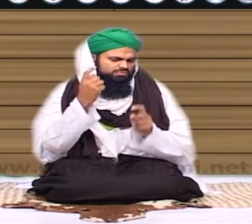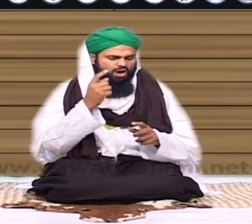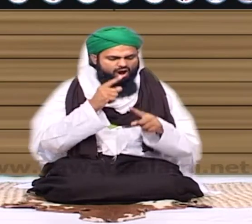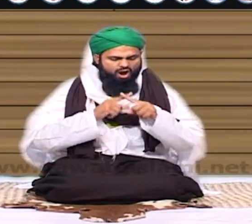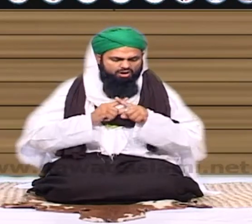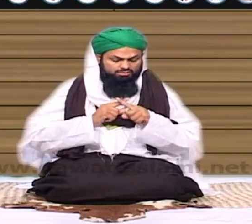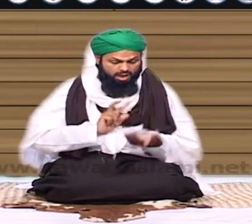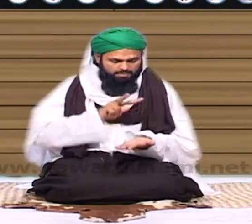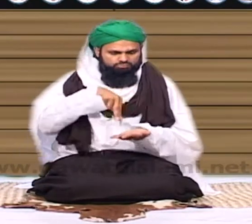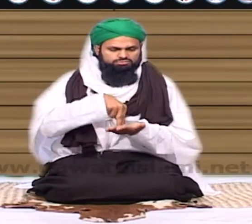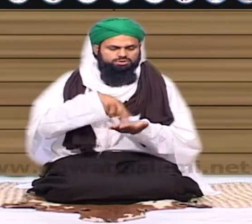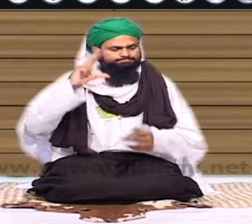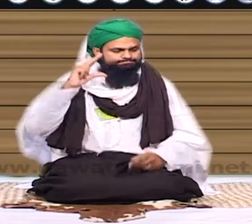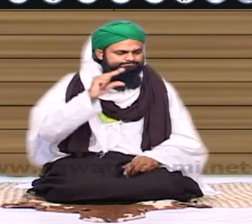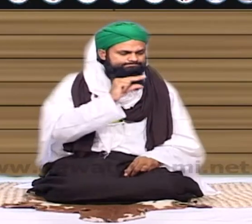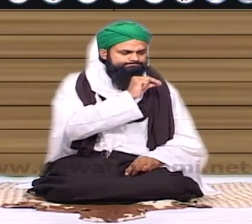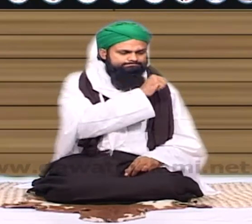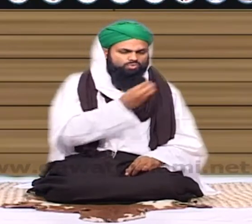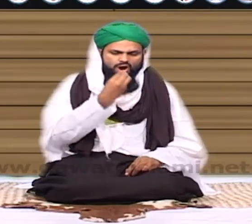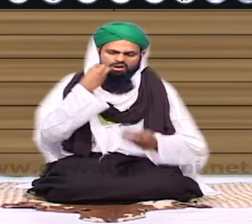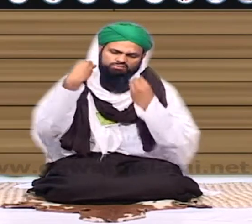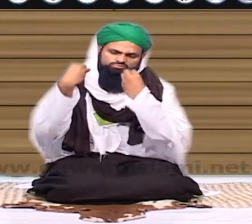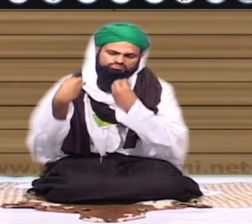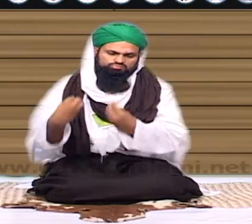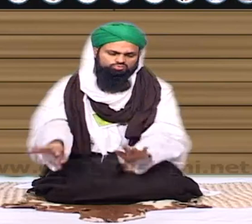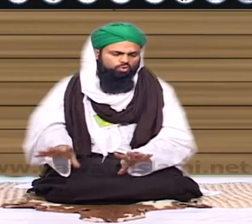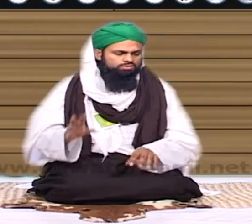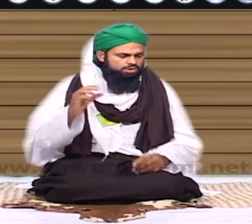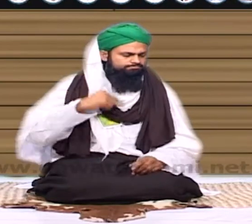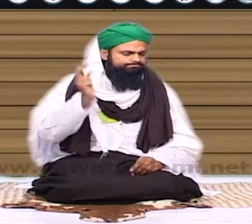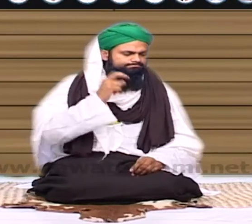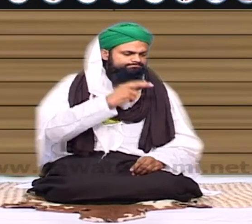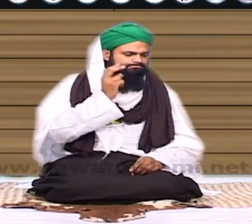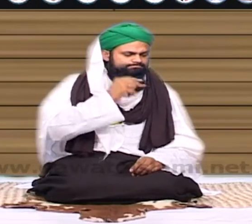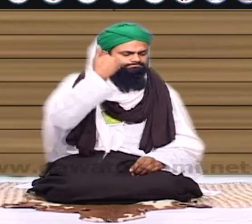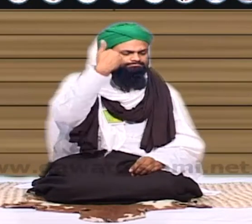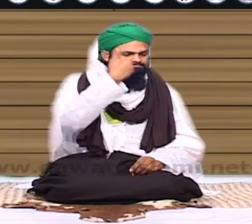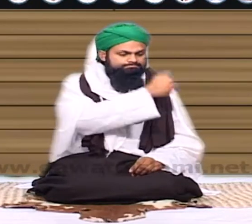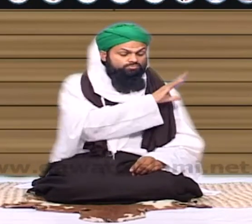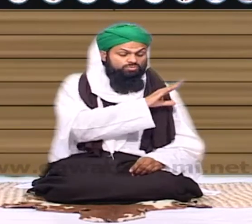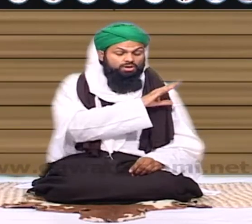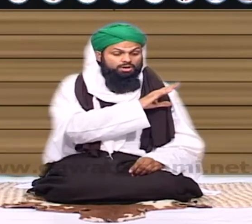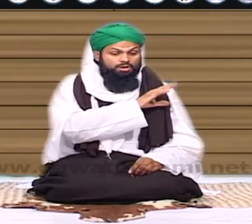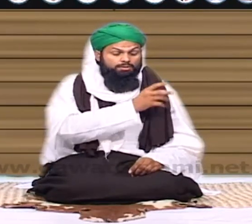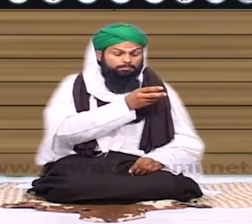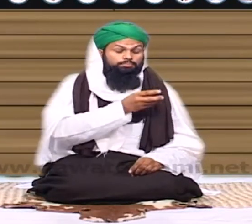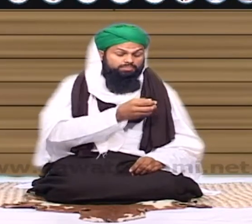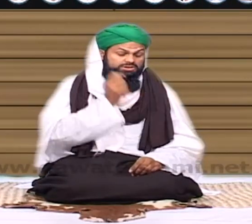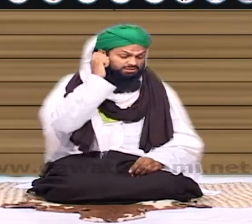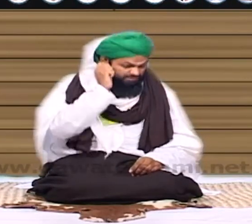پڑ رہی ہے پورا احتجاجا آپ اٹھ کر چل دیئے اس مشریف نہیں بڑھا اٹھ کر چل دیئے اور پھر اپنے نفس